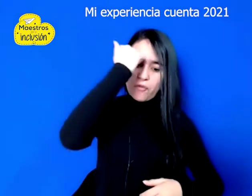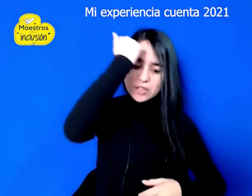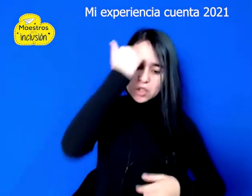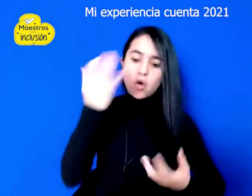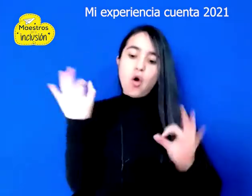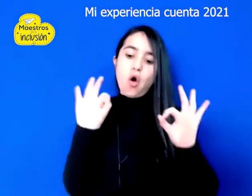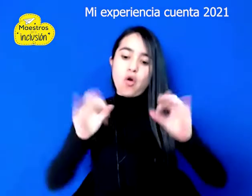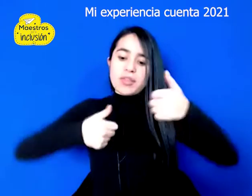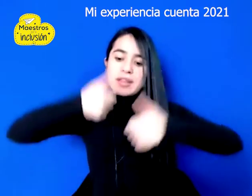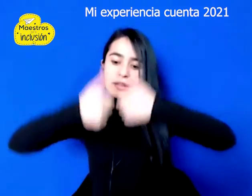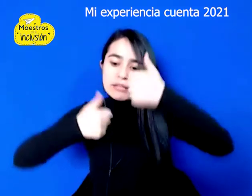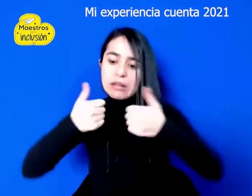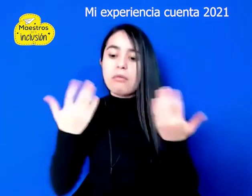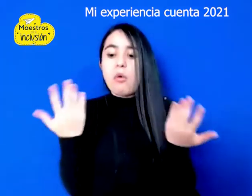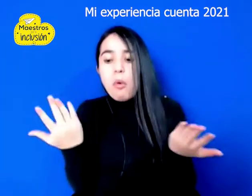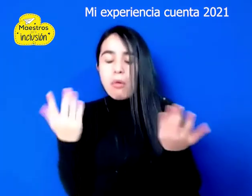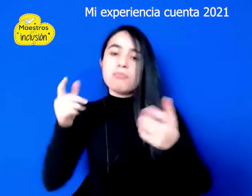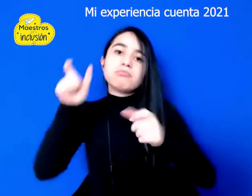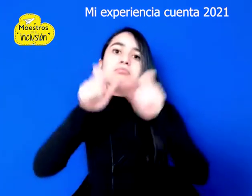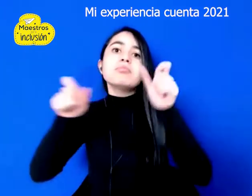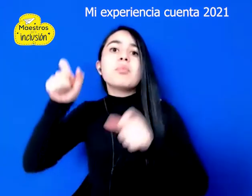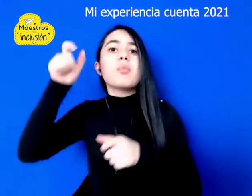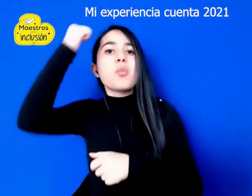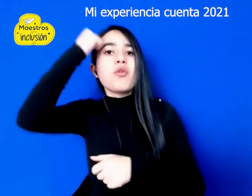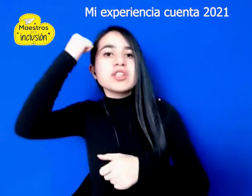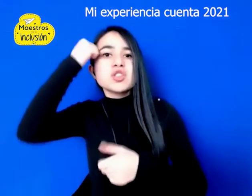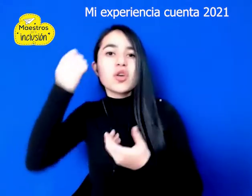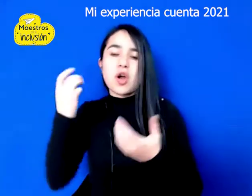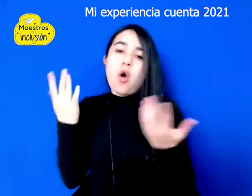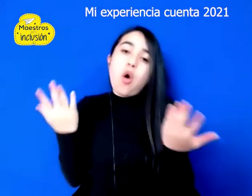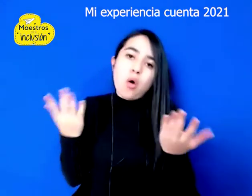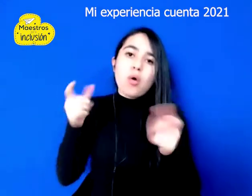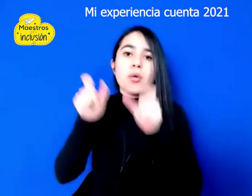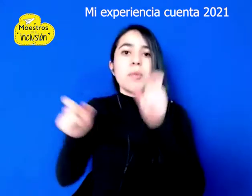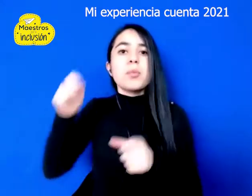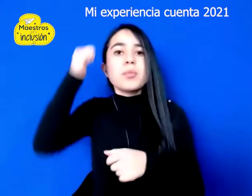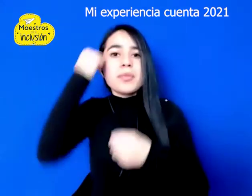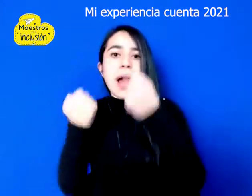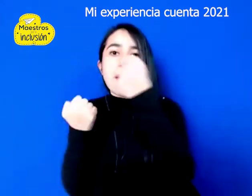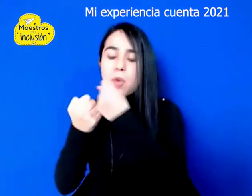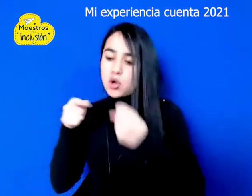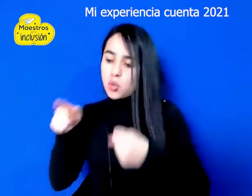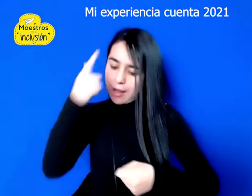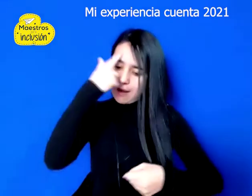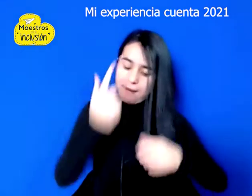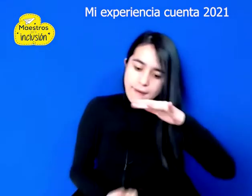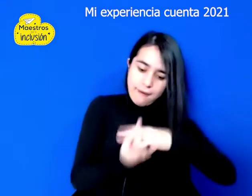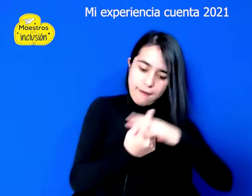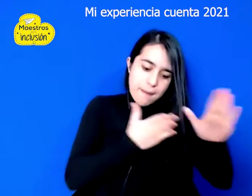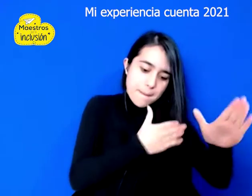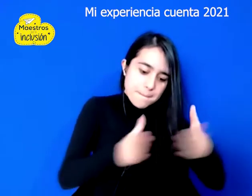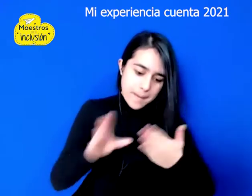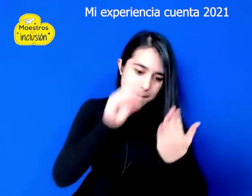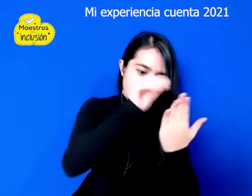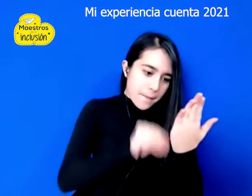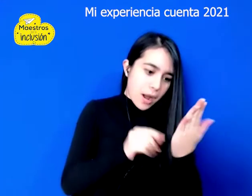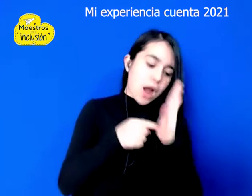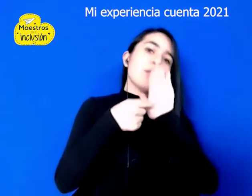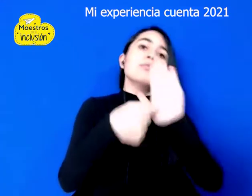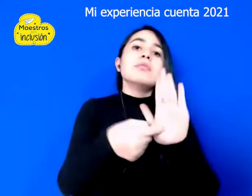directivos, docentes o profesionales de apoyo para impactar el aprendizaje de los y las estudiantes